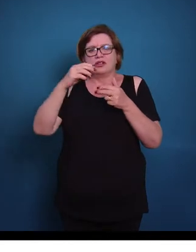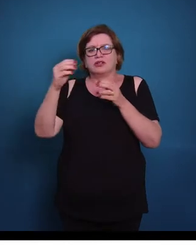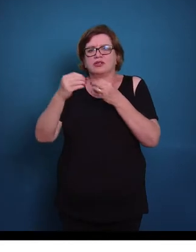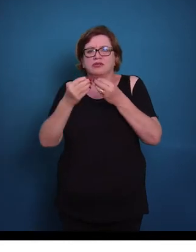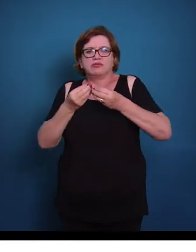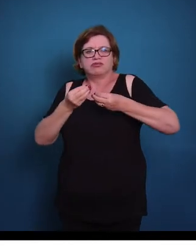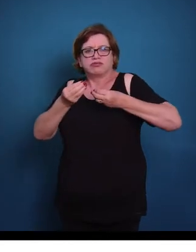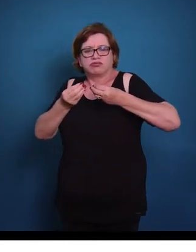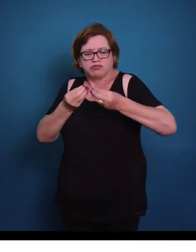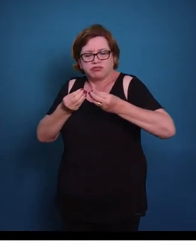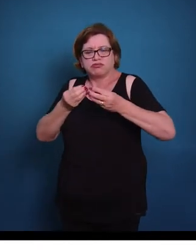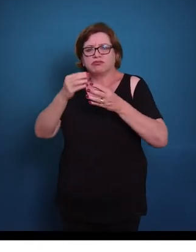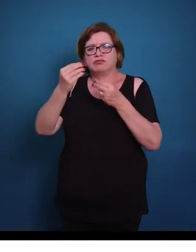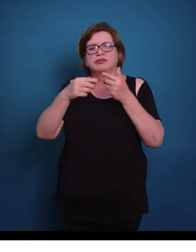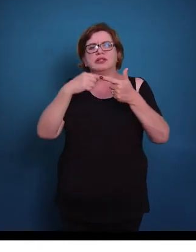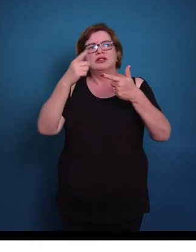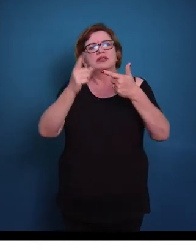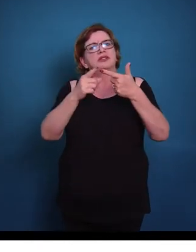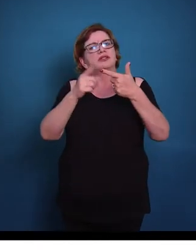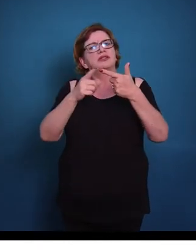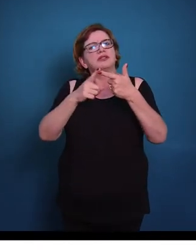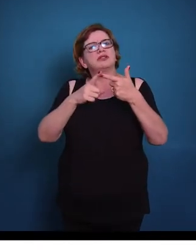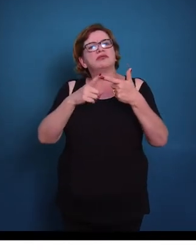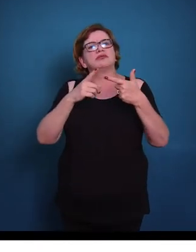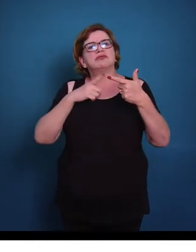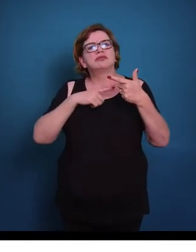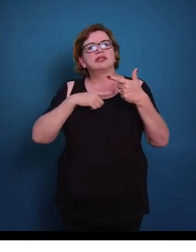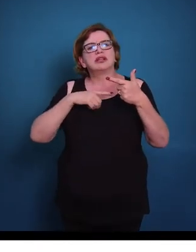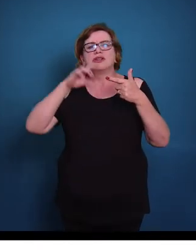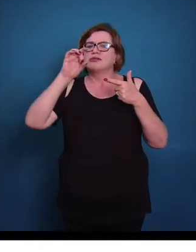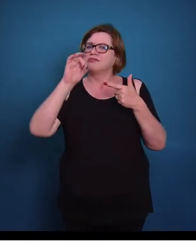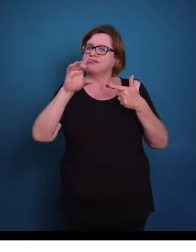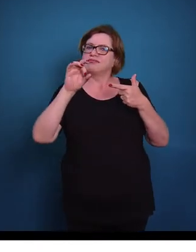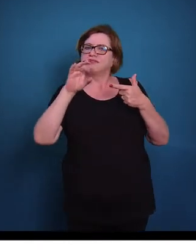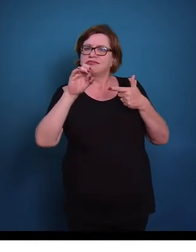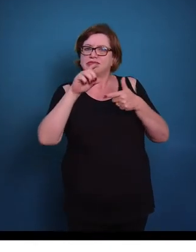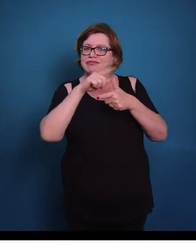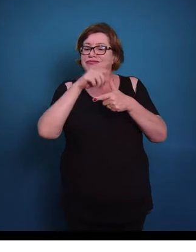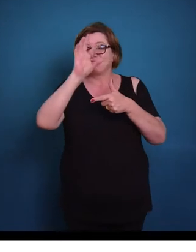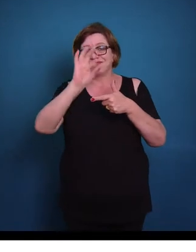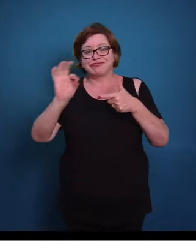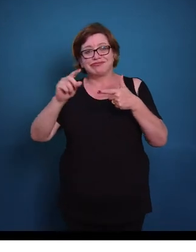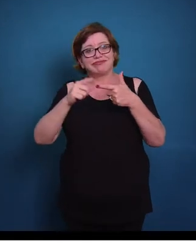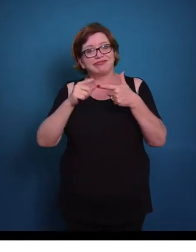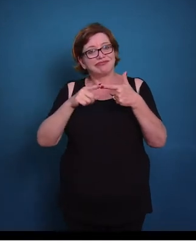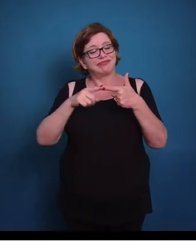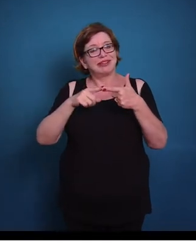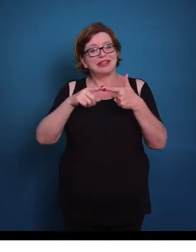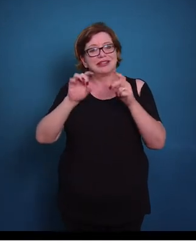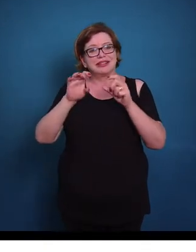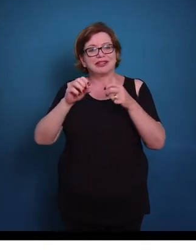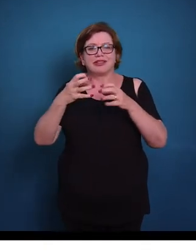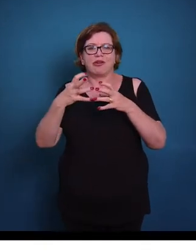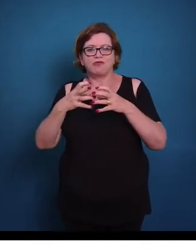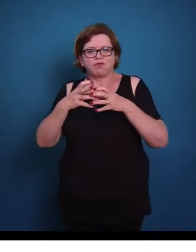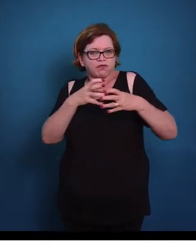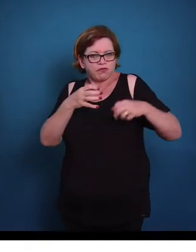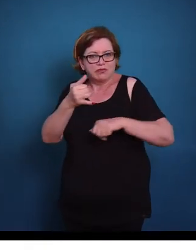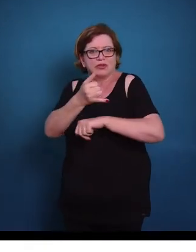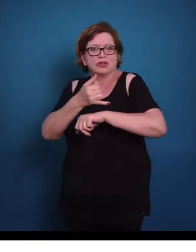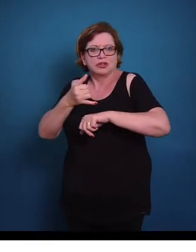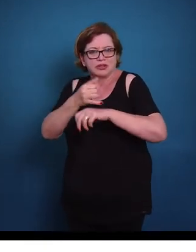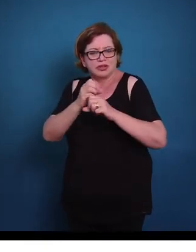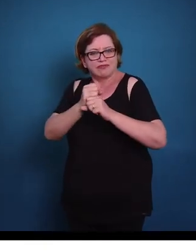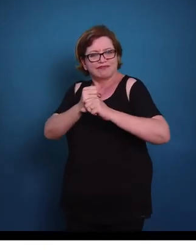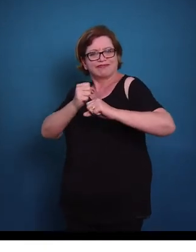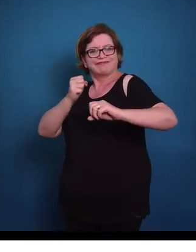modelado e o denso não modelado. E nós temos os tecidos conjuntivos especializados, que é o tecido adiposo, o tecido reticular e o hematopoético, o